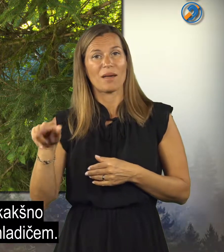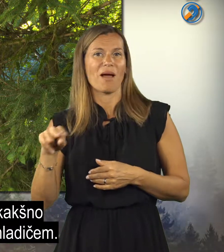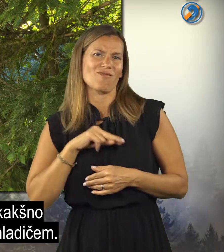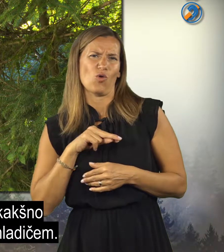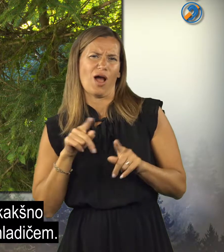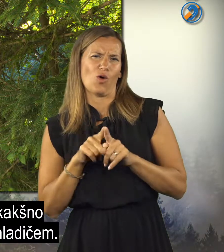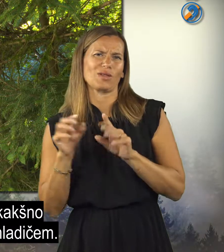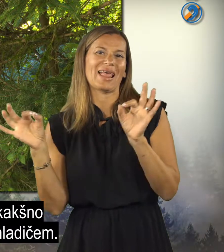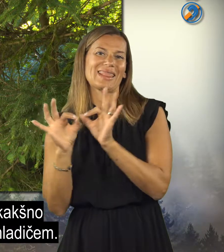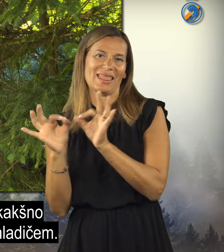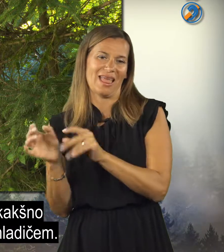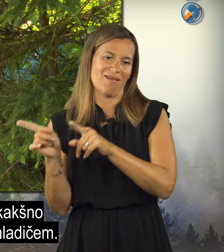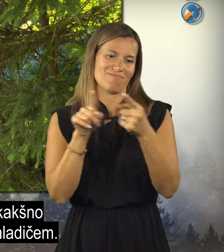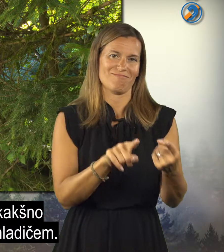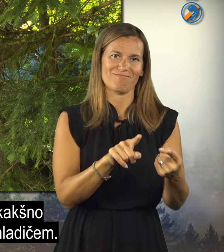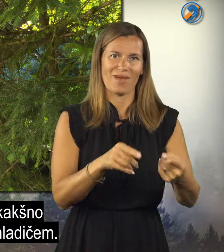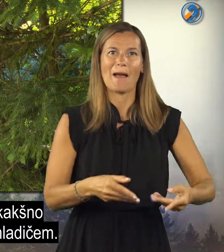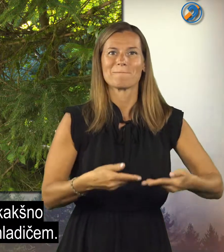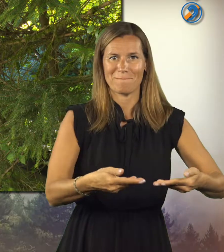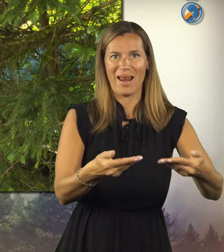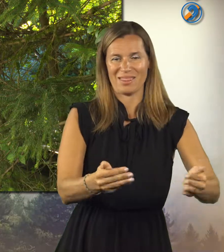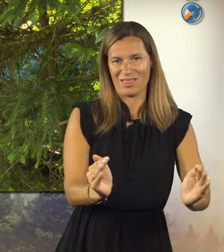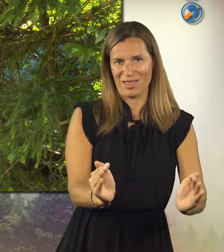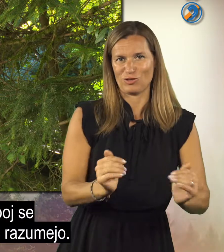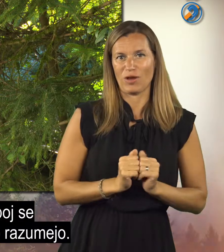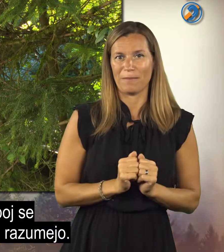ima nekašno vlogo tete, tem mladičem.